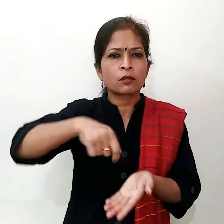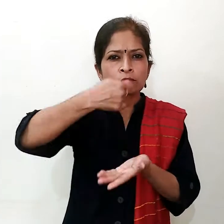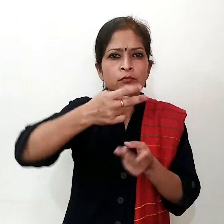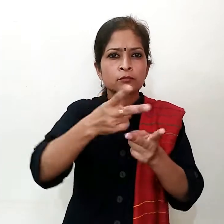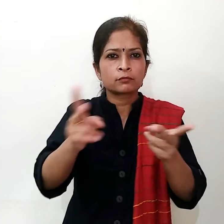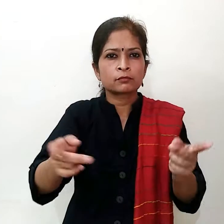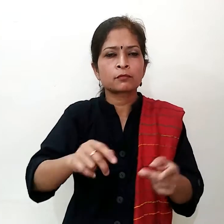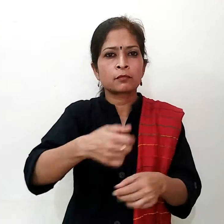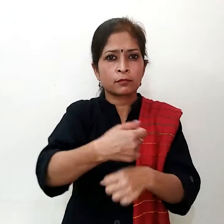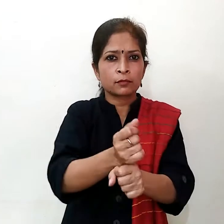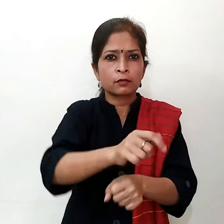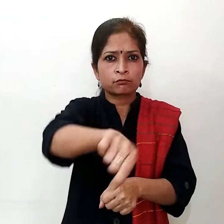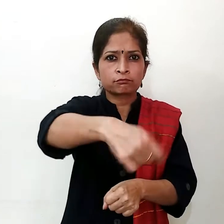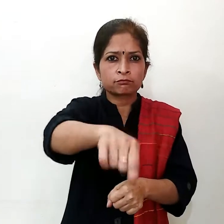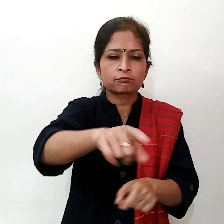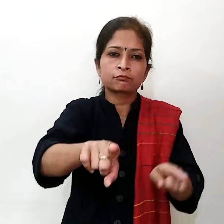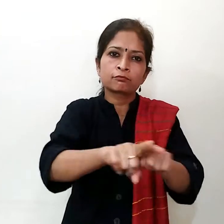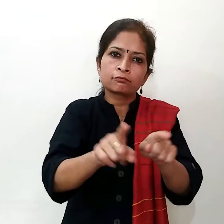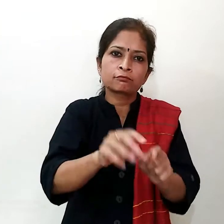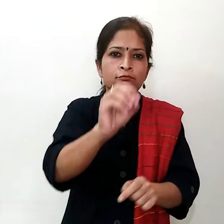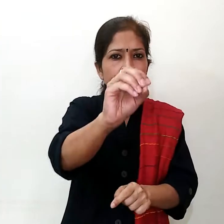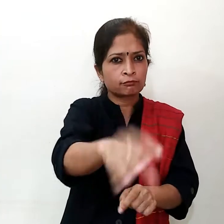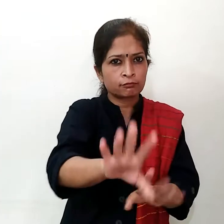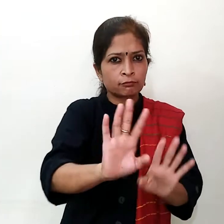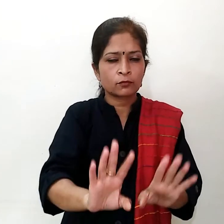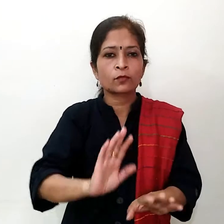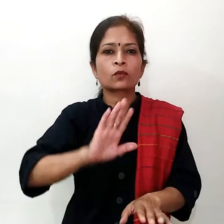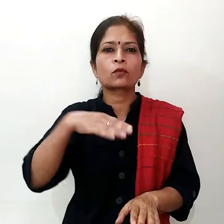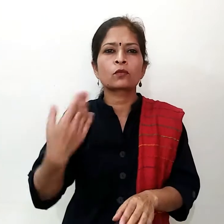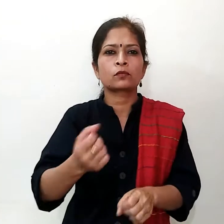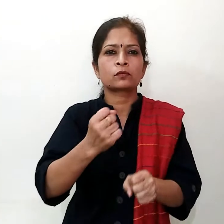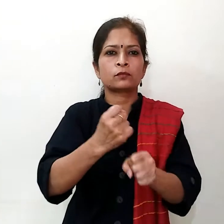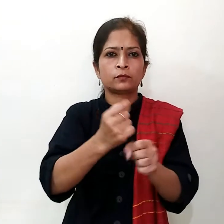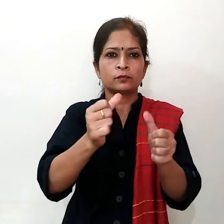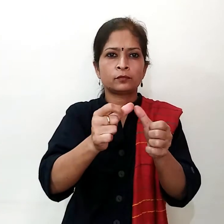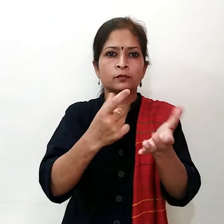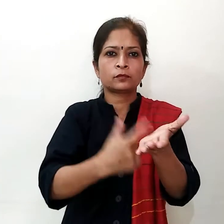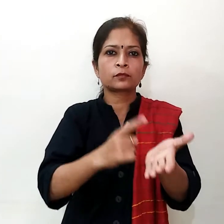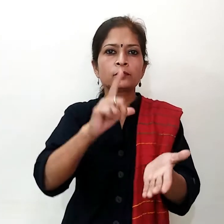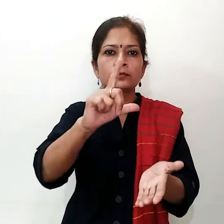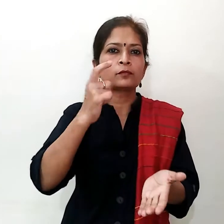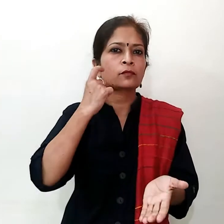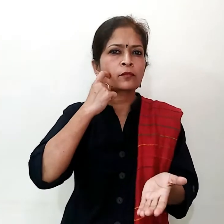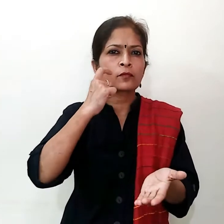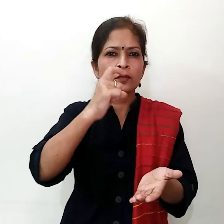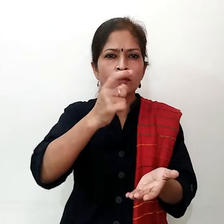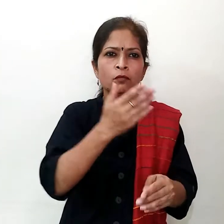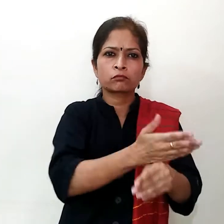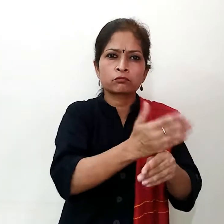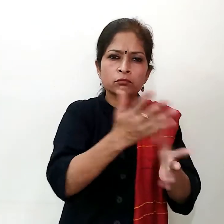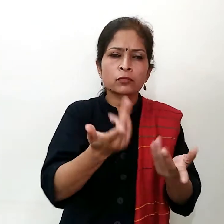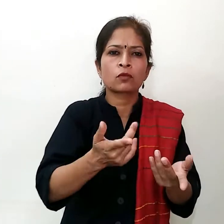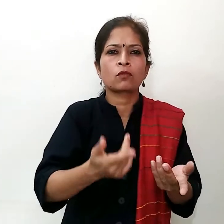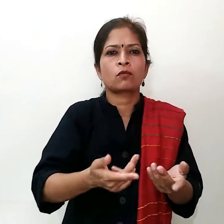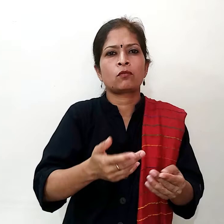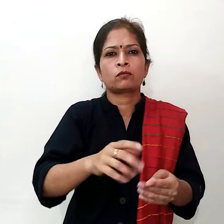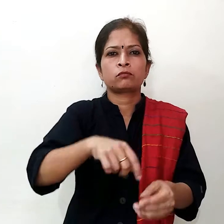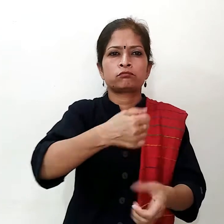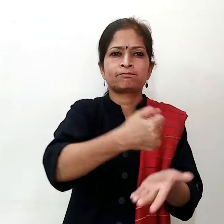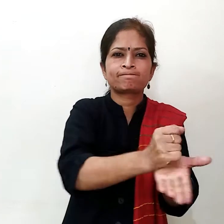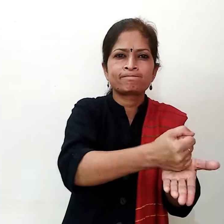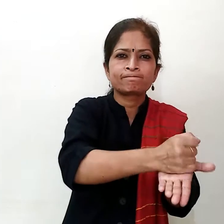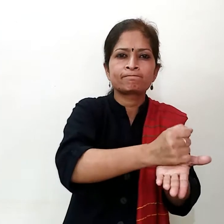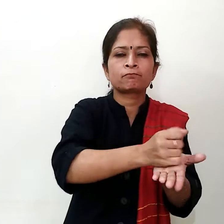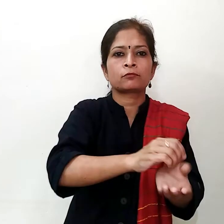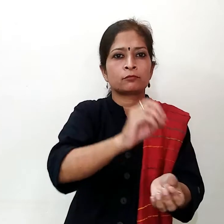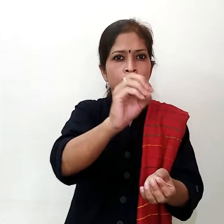तड़के के रूम्स में या फिर ग्रेवी बनाते समय उसमें भी डाल सकते हैं इसके इलावा लसल कप्रियों का पेस्ट बना की या सामूद